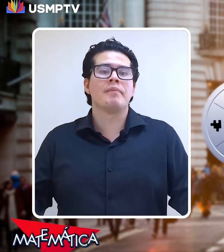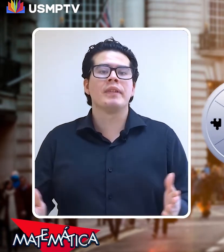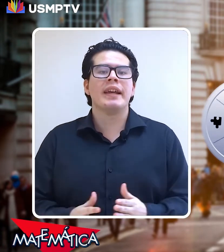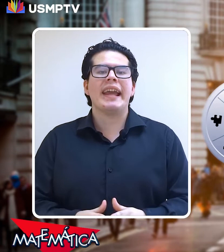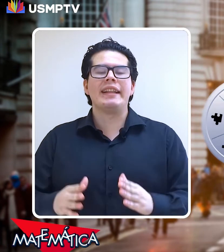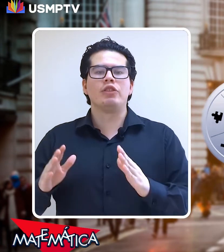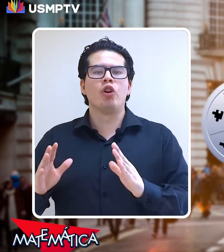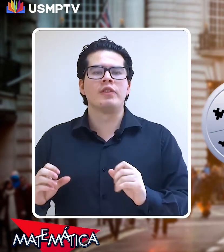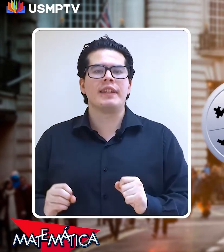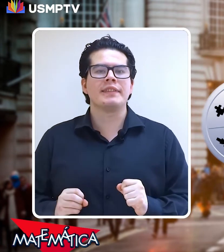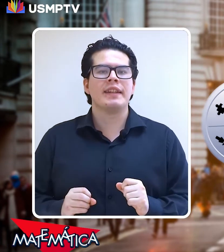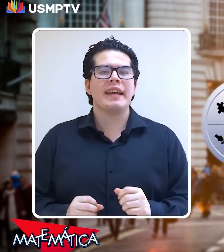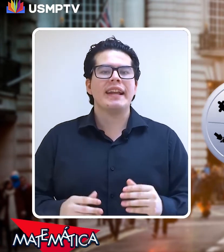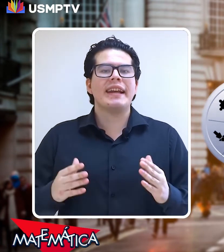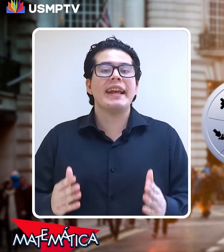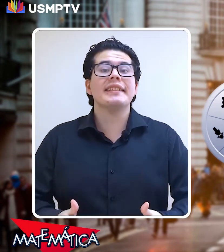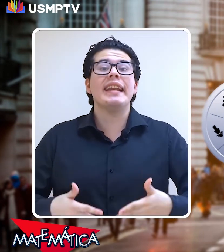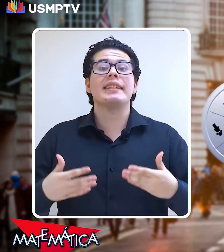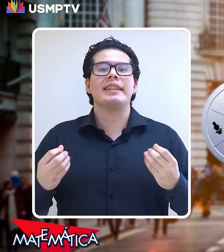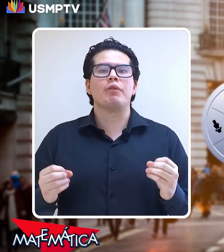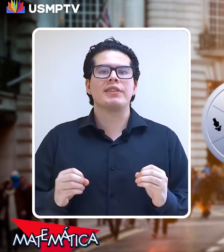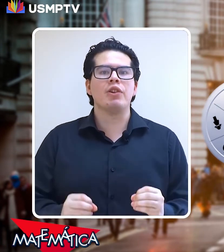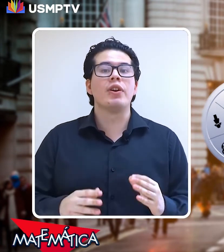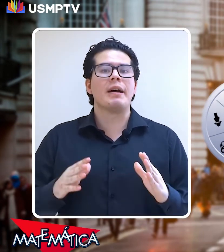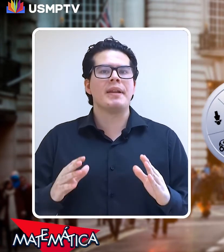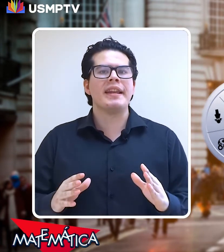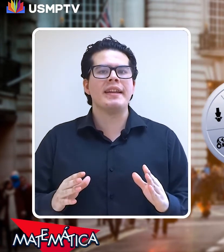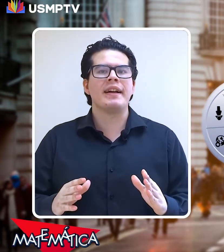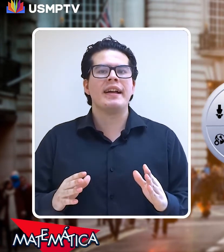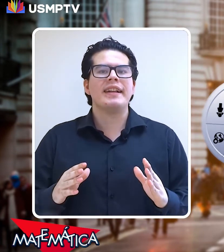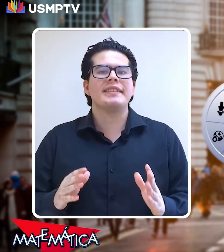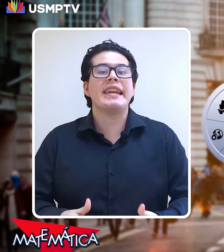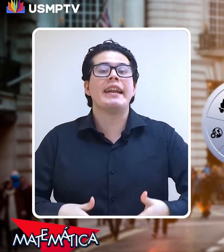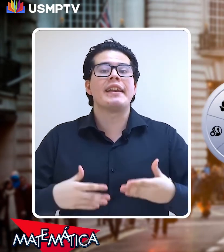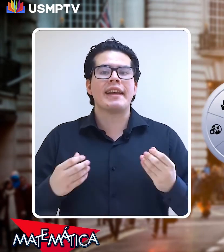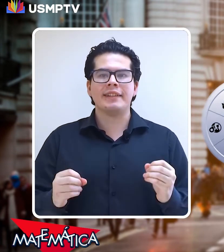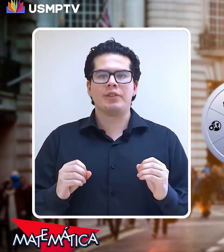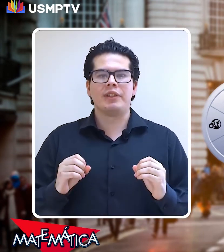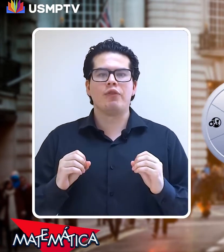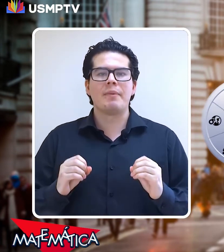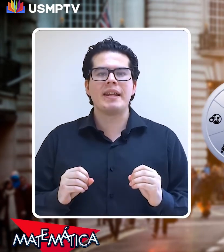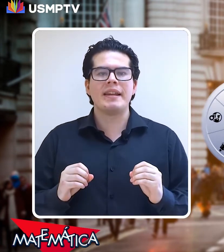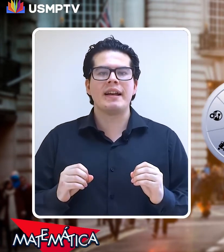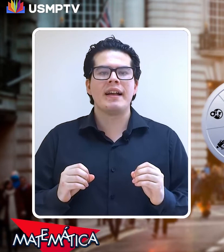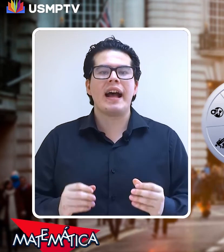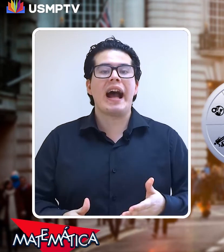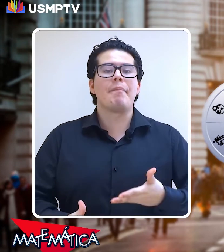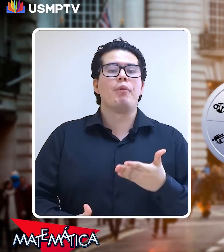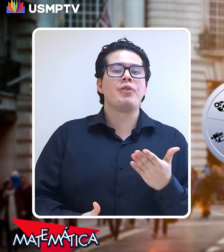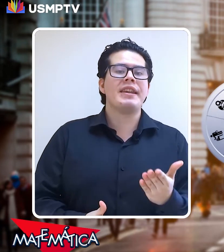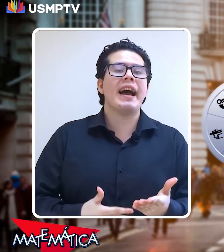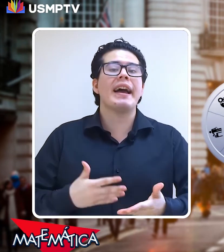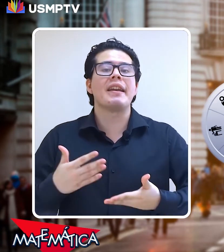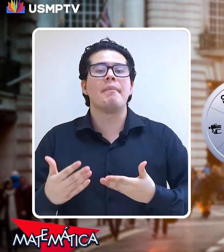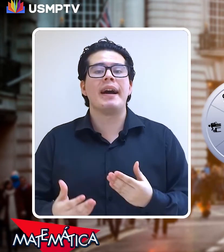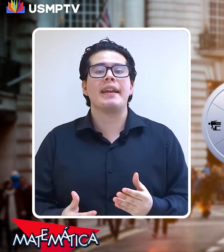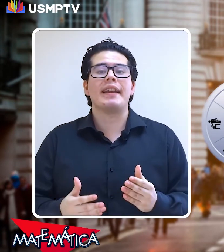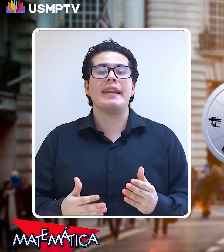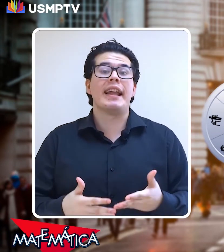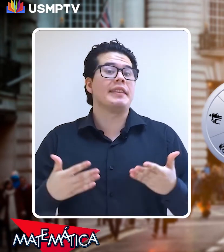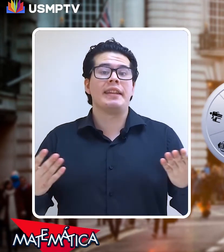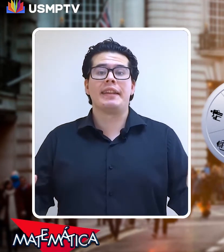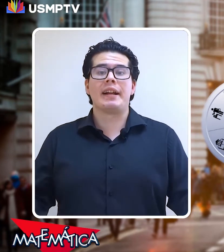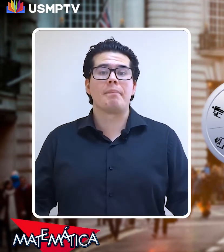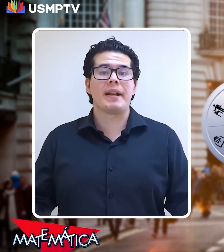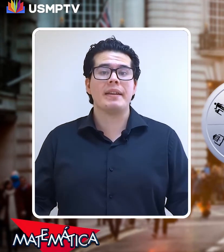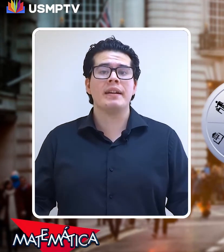nada Entonces ¿Crees que la situación cambiaría si el resto de tu familia apoyara a armar